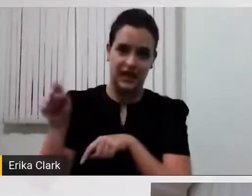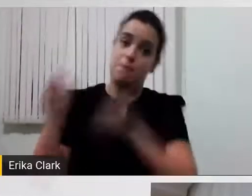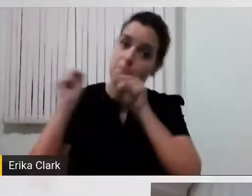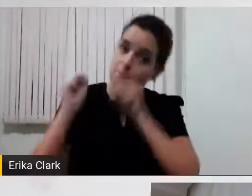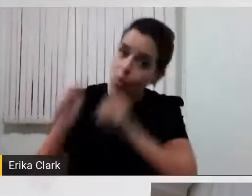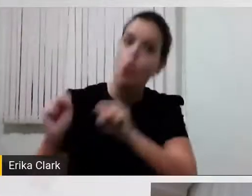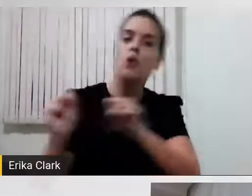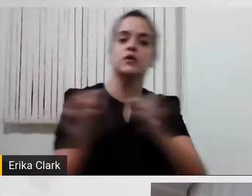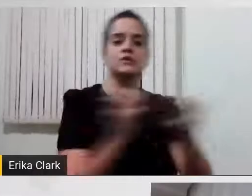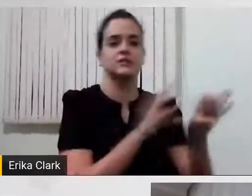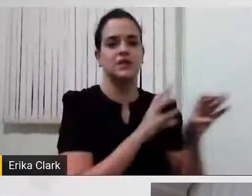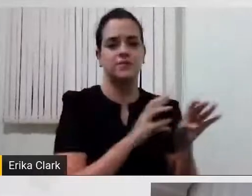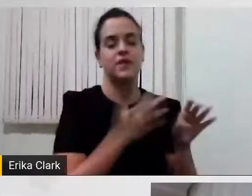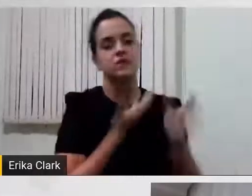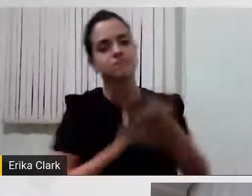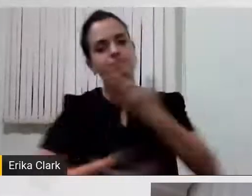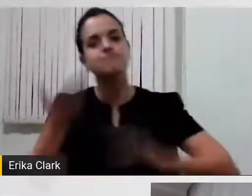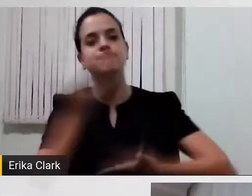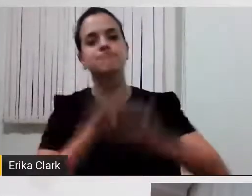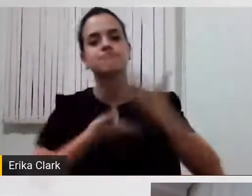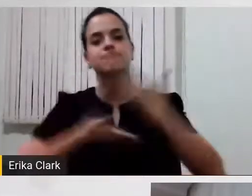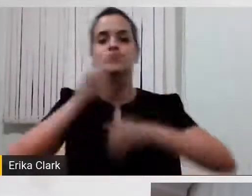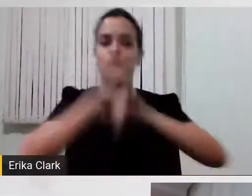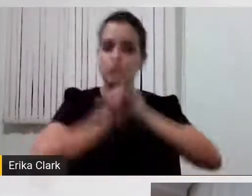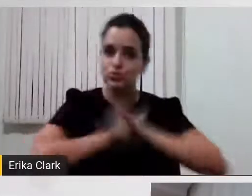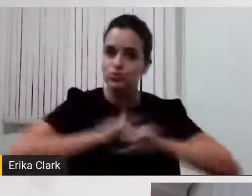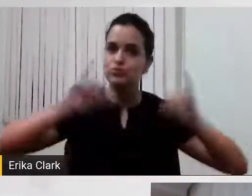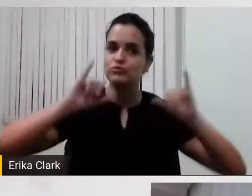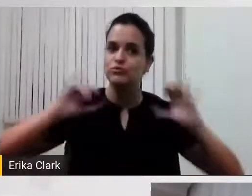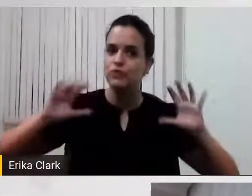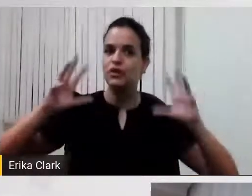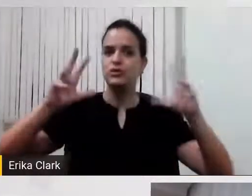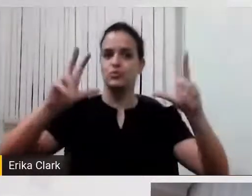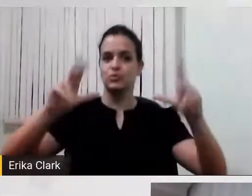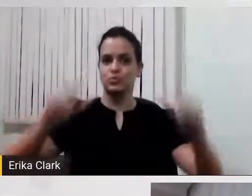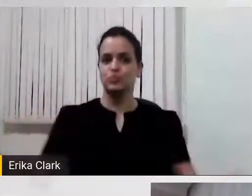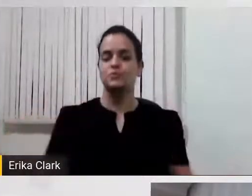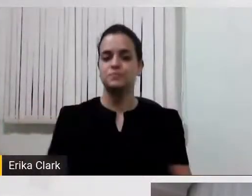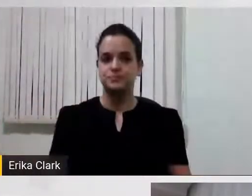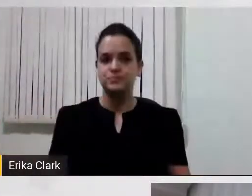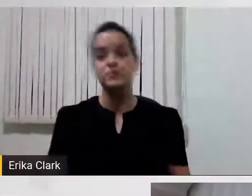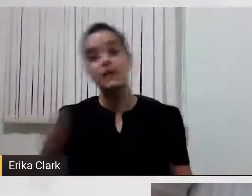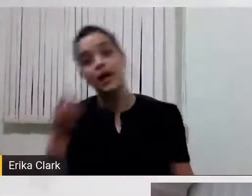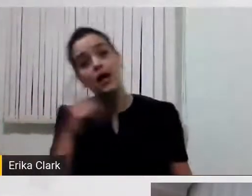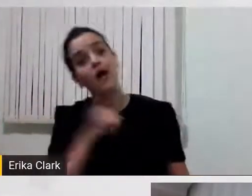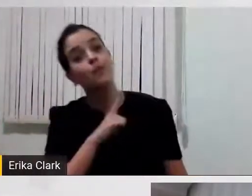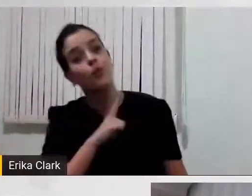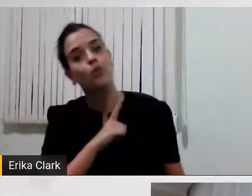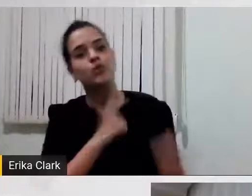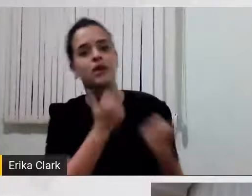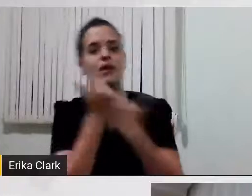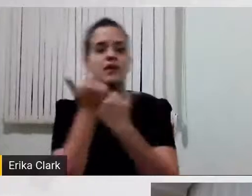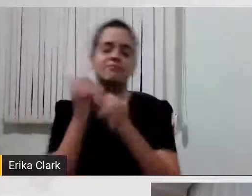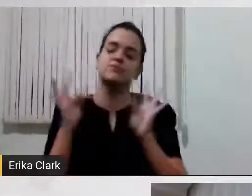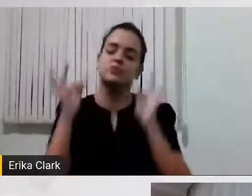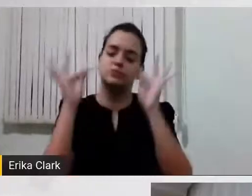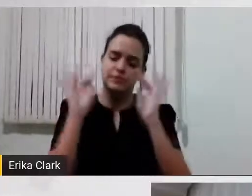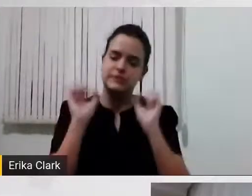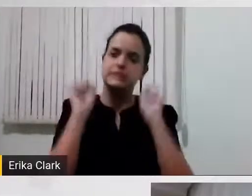questões. É muito legal ter o suporte da alta tecnologia. Agora, também, Eduardo, cada vez